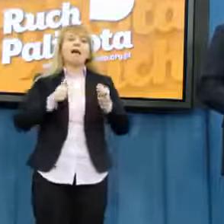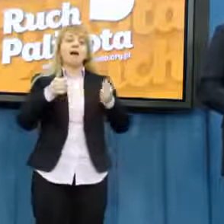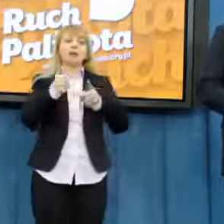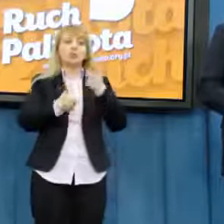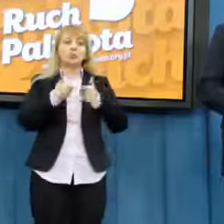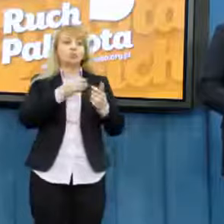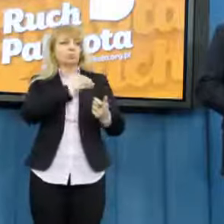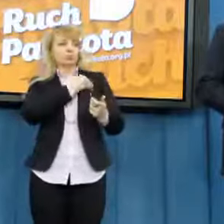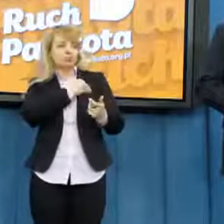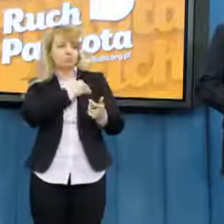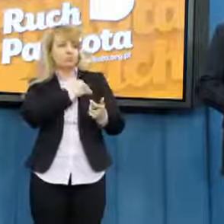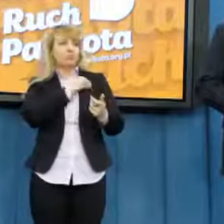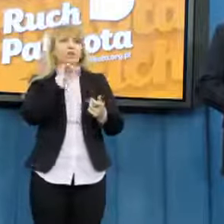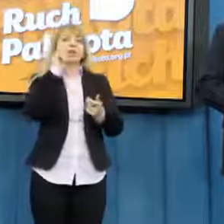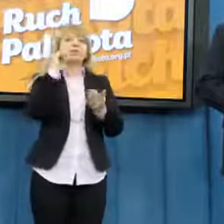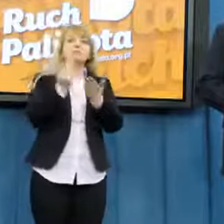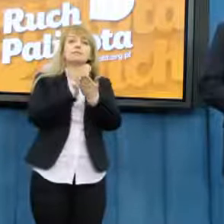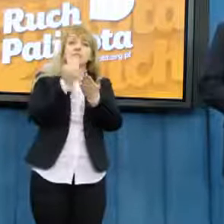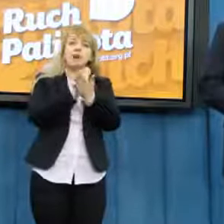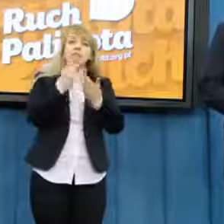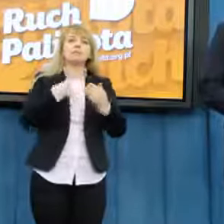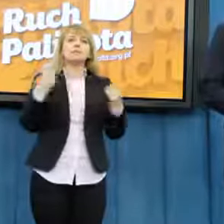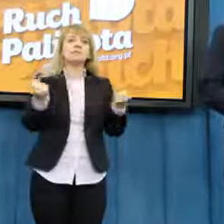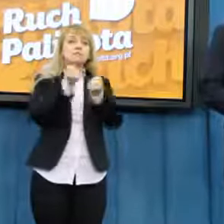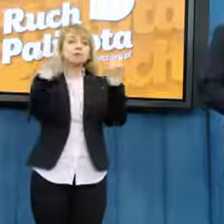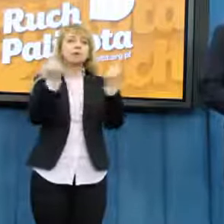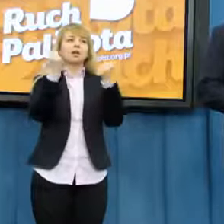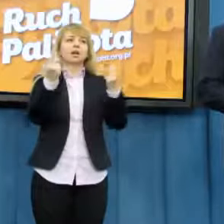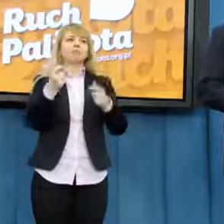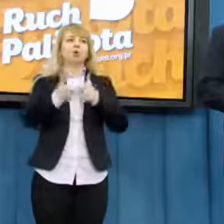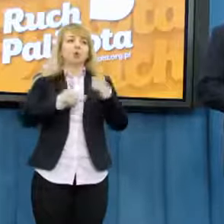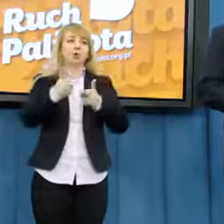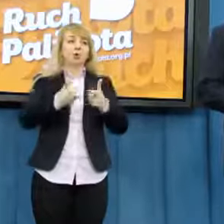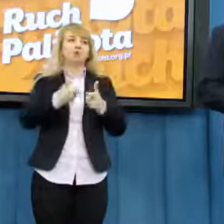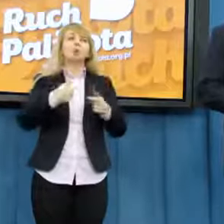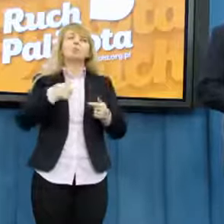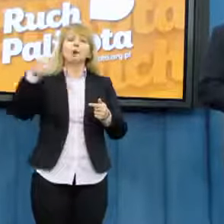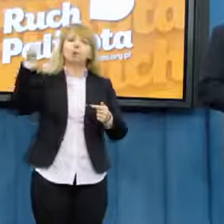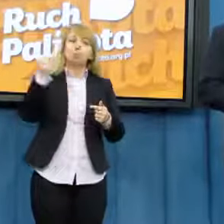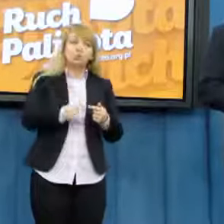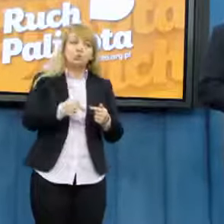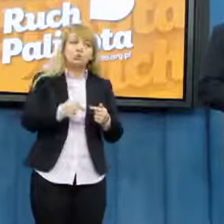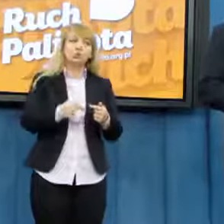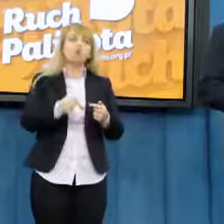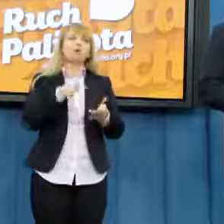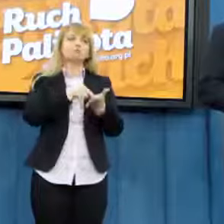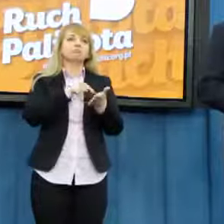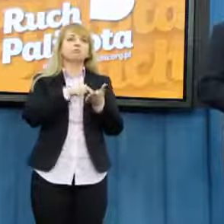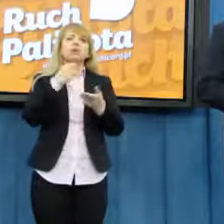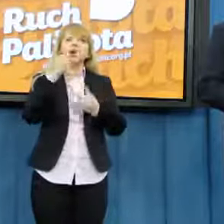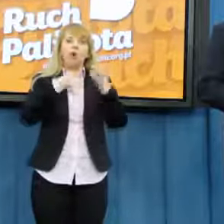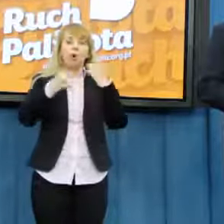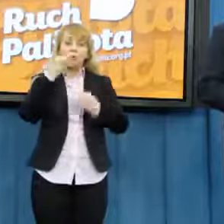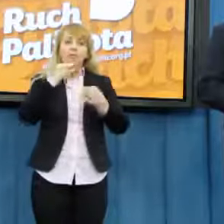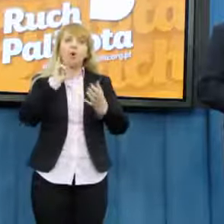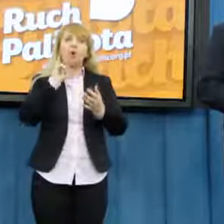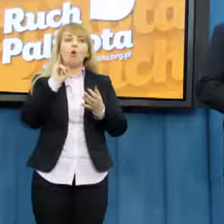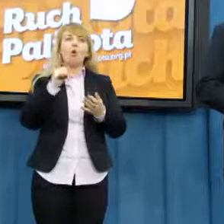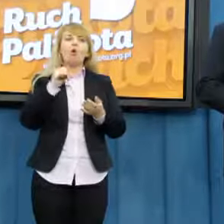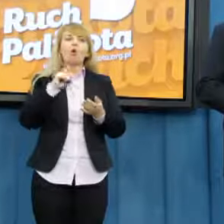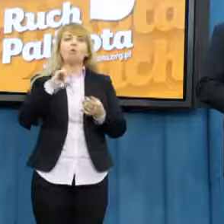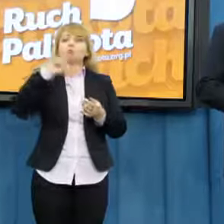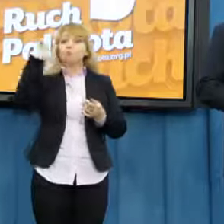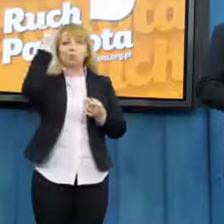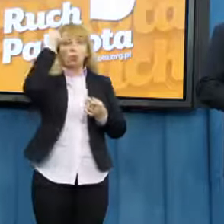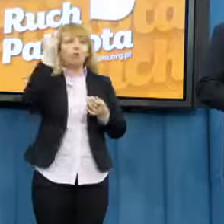uczciwym i zawsze staramy się w ten sposób postępować, musimy powiedzieć o bardzo dużej roli Kongresu